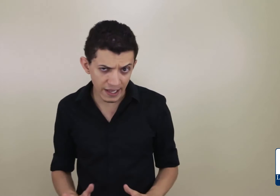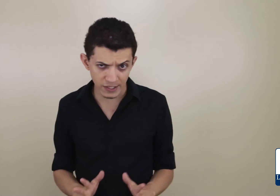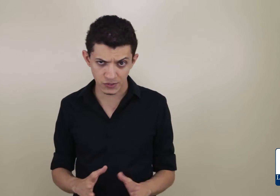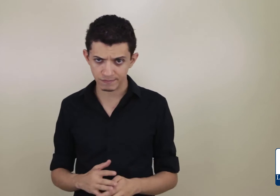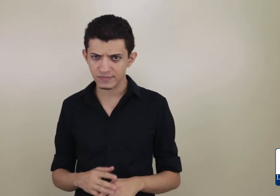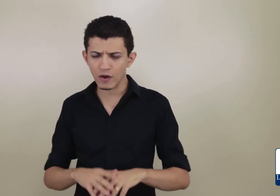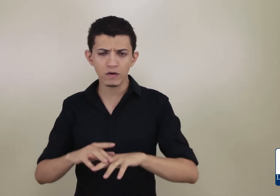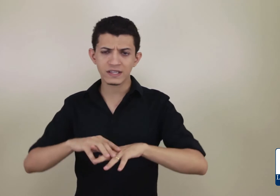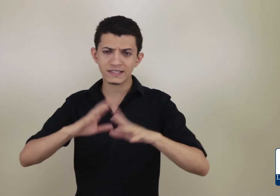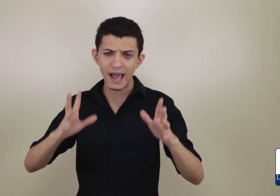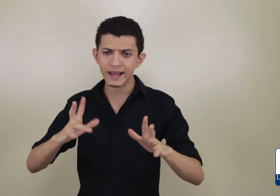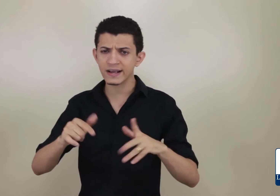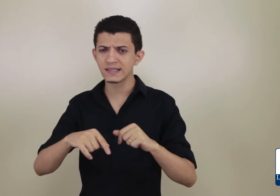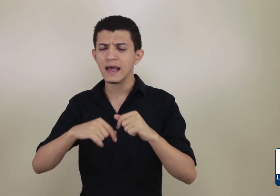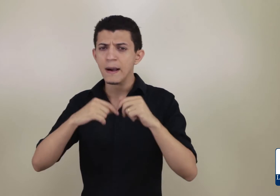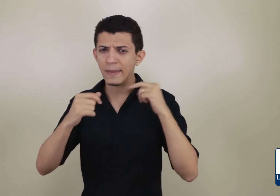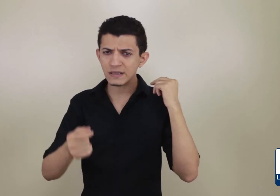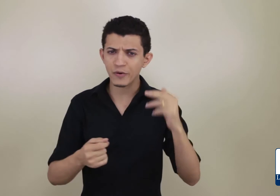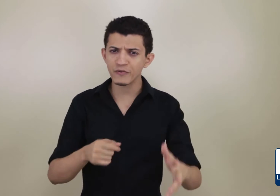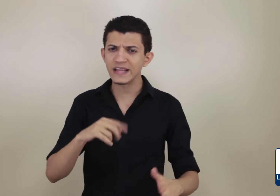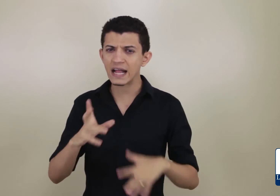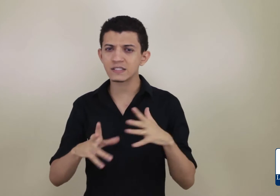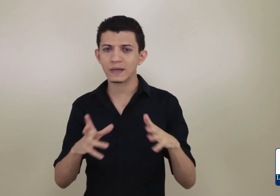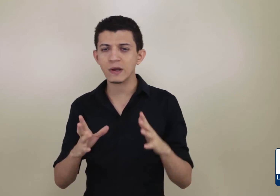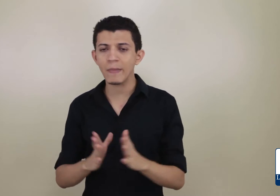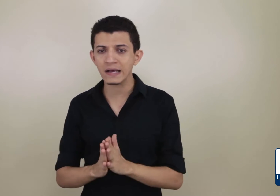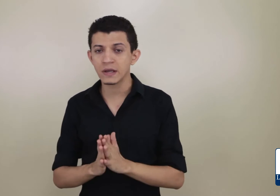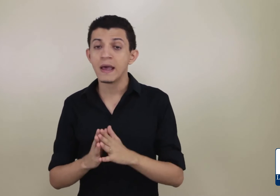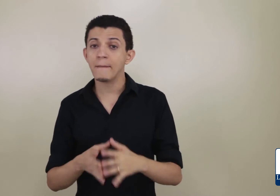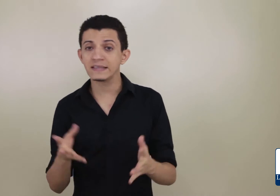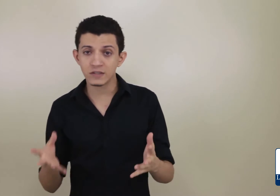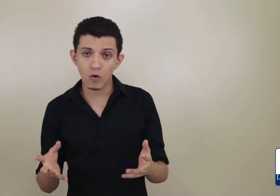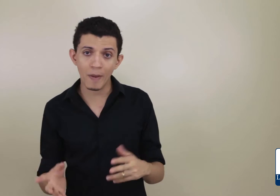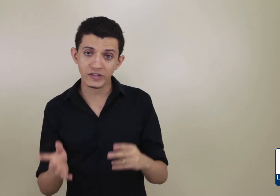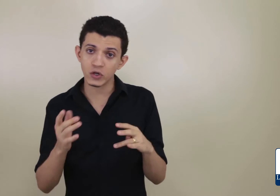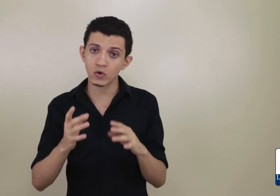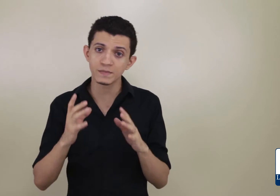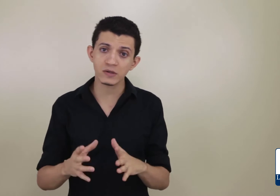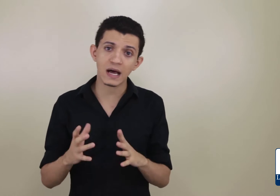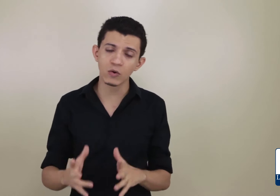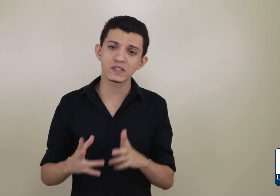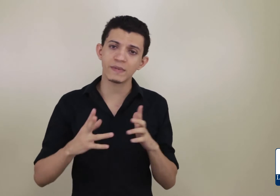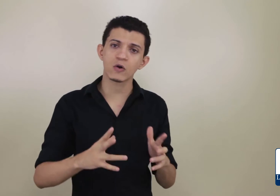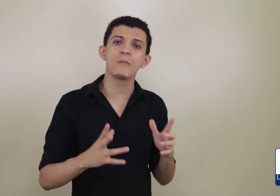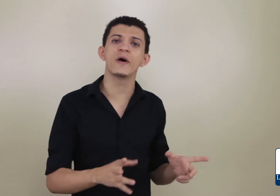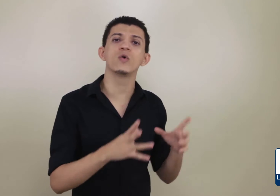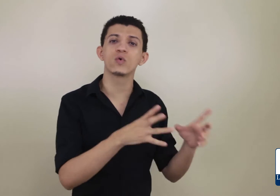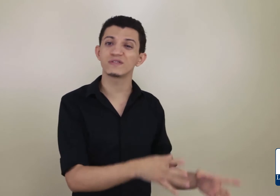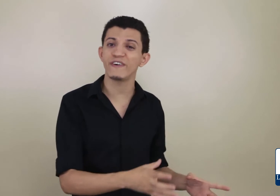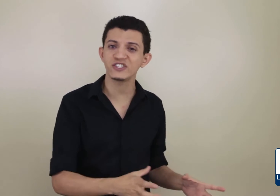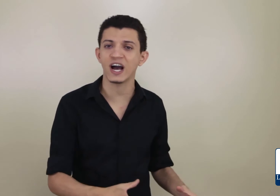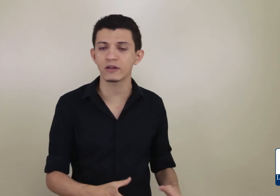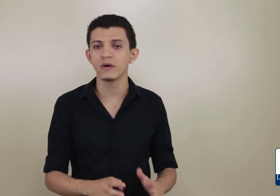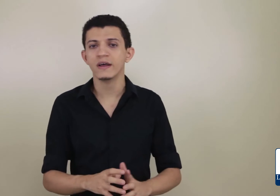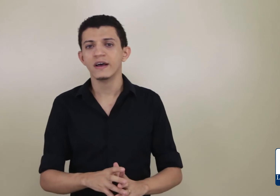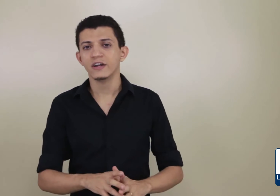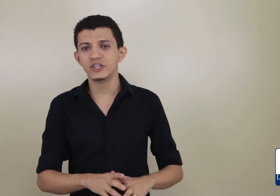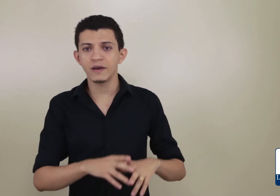isso. Tem outras técnicas mais aprofundadas, passo a passo. Mas isso eu compartilho com os meus alunos. Me acompanho num curso fechado de